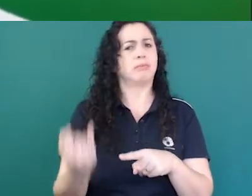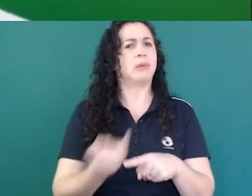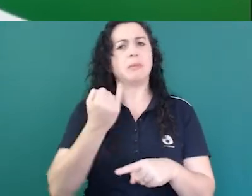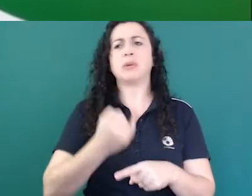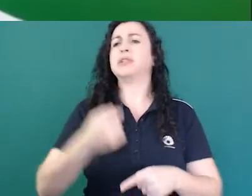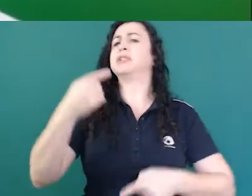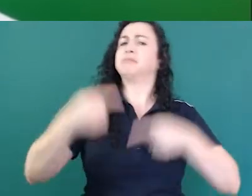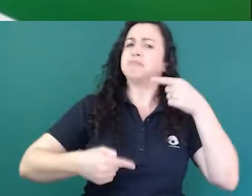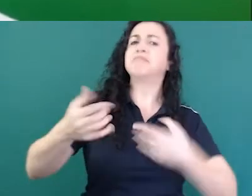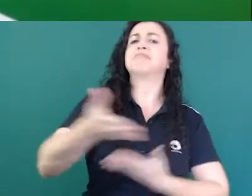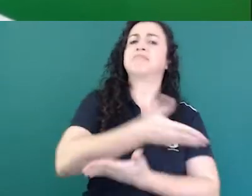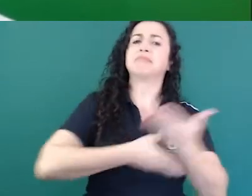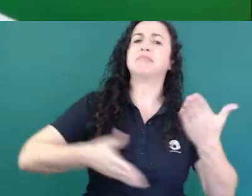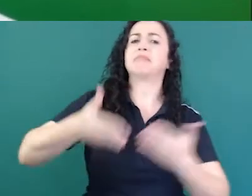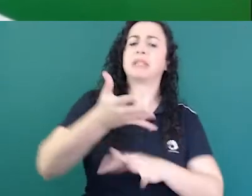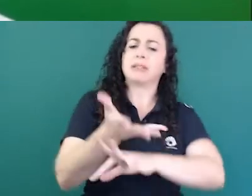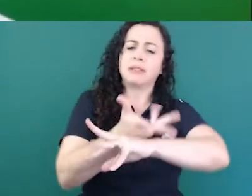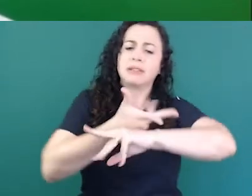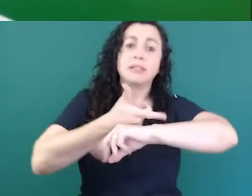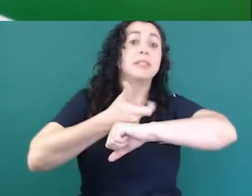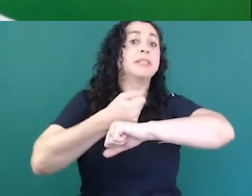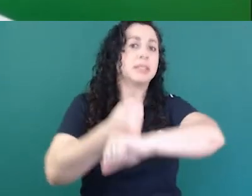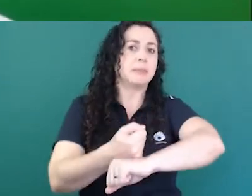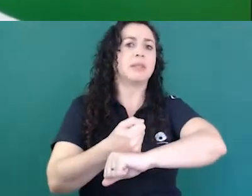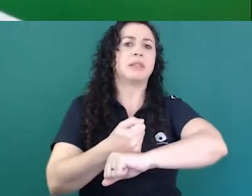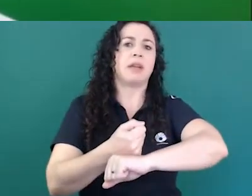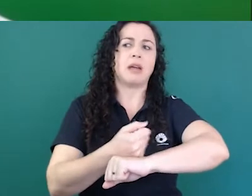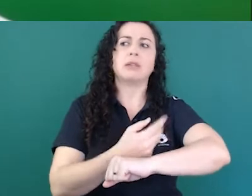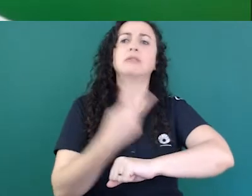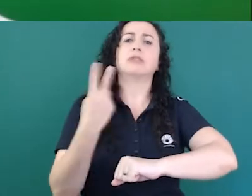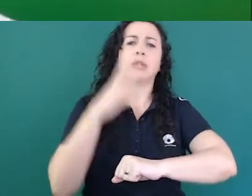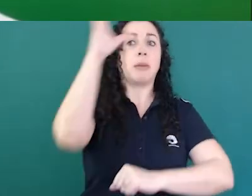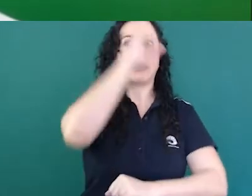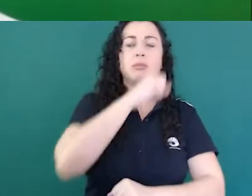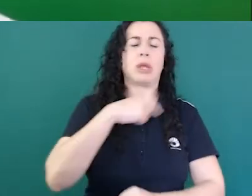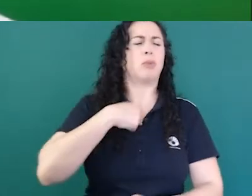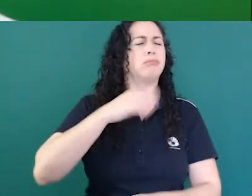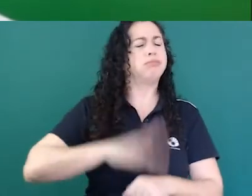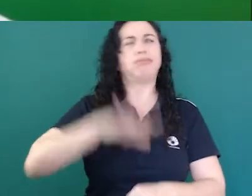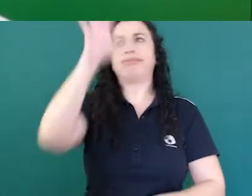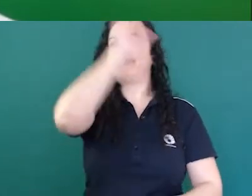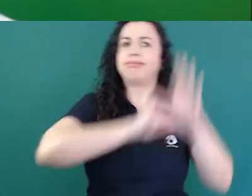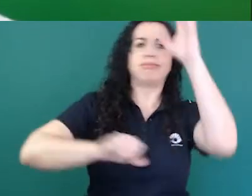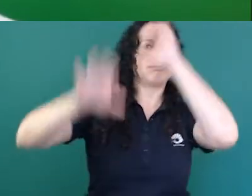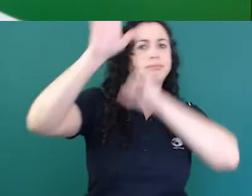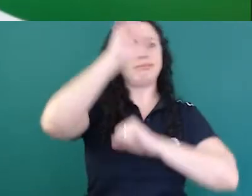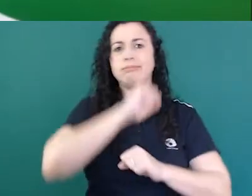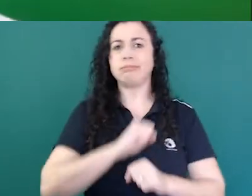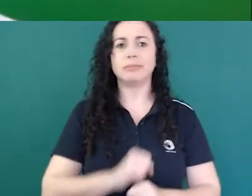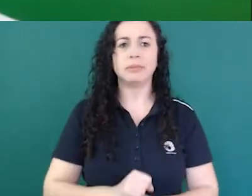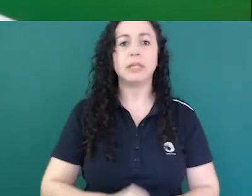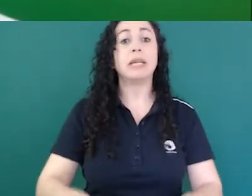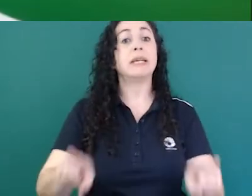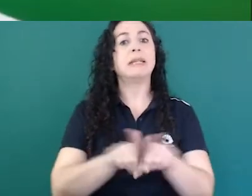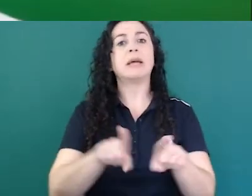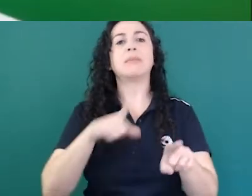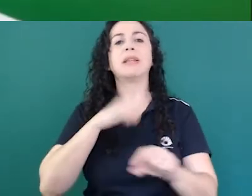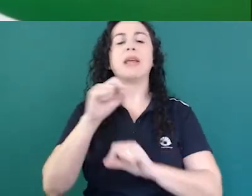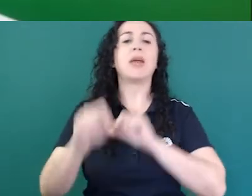interdisciplina que realmente aprendemos muito eu aprendo bastante há também um interlingua porque na